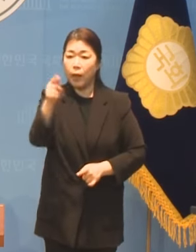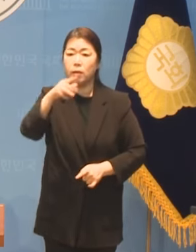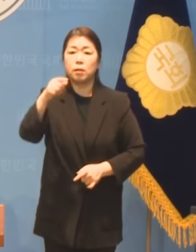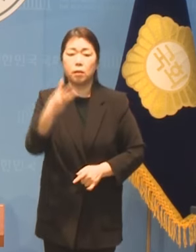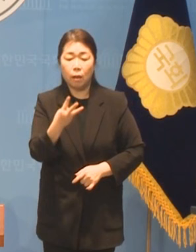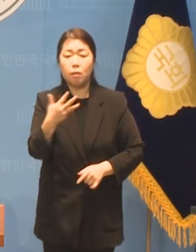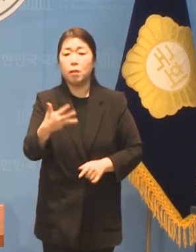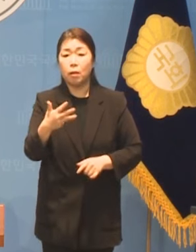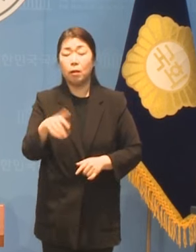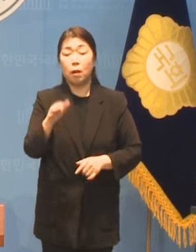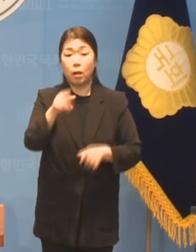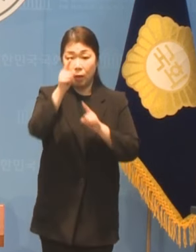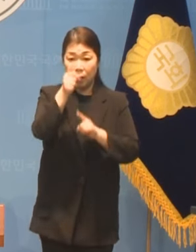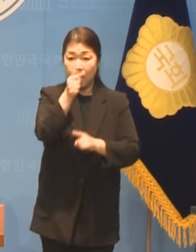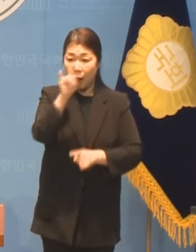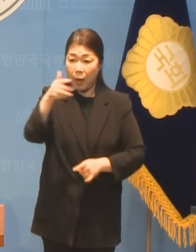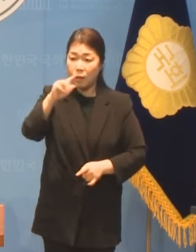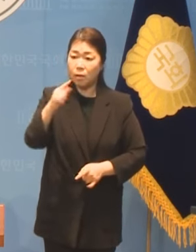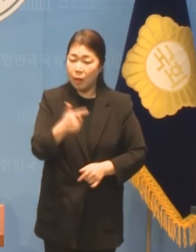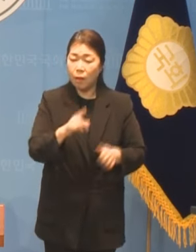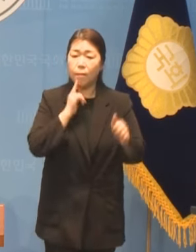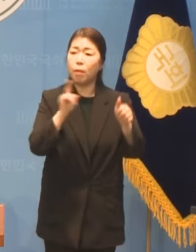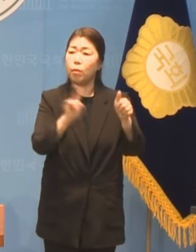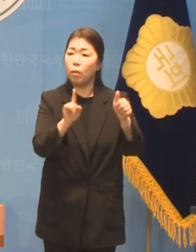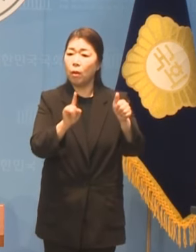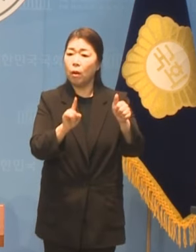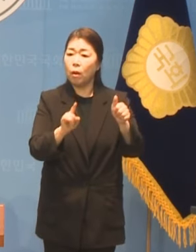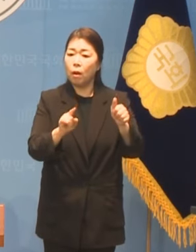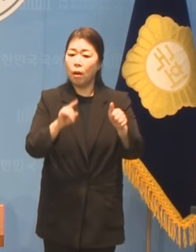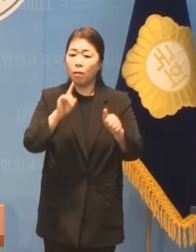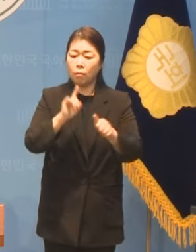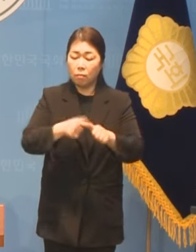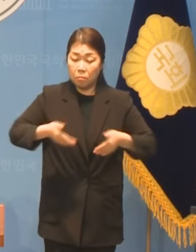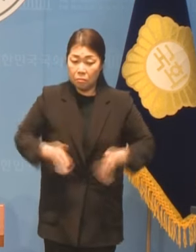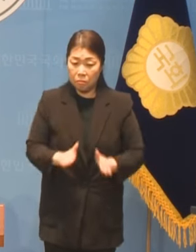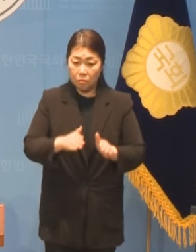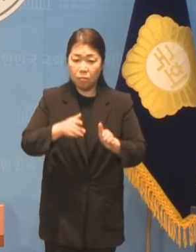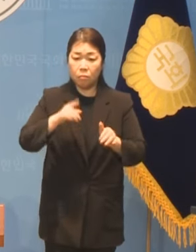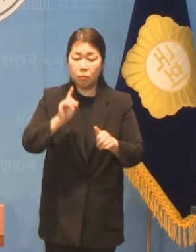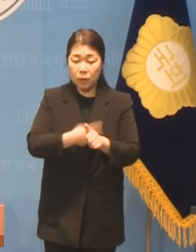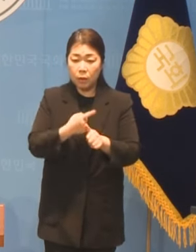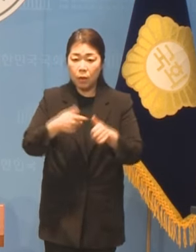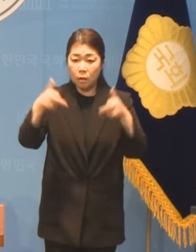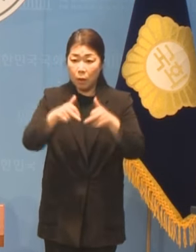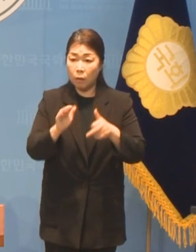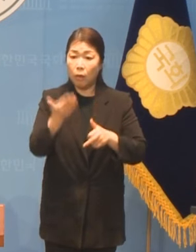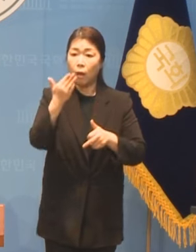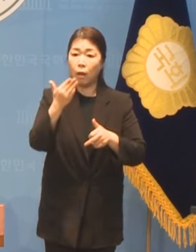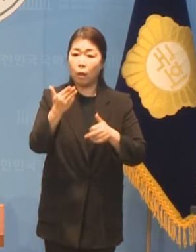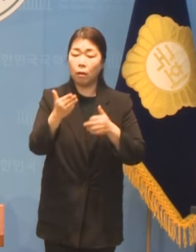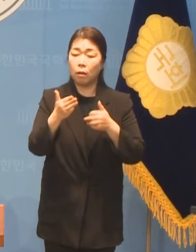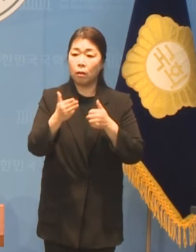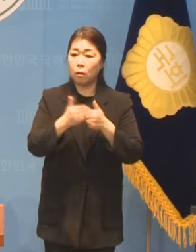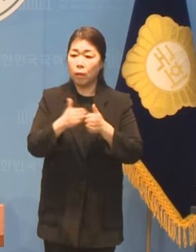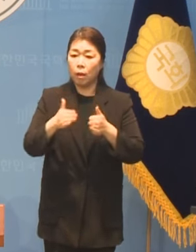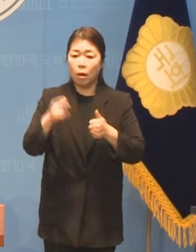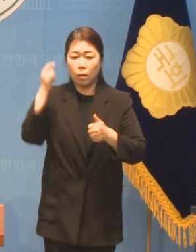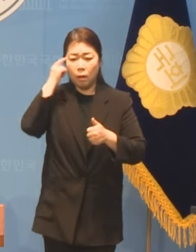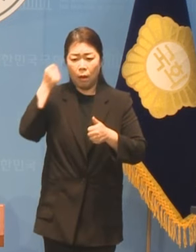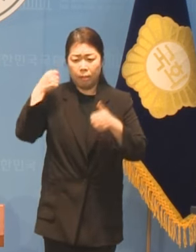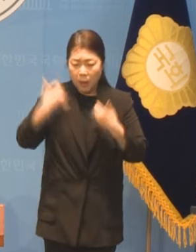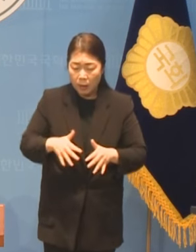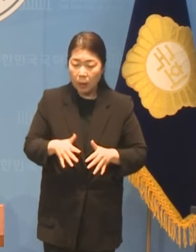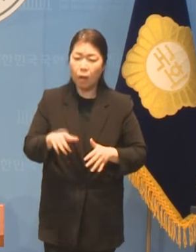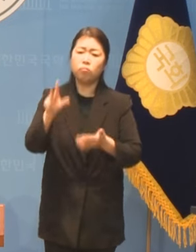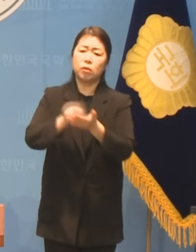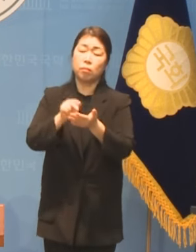어려서부터 장애를 갖고 나오니까 의지가 좀 약하다고 한다는 차별적 발언에 장애인 당원들은 항의하고 개선을